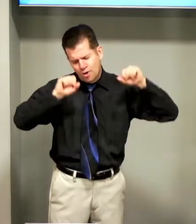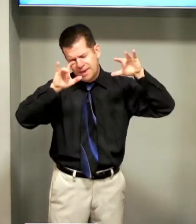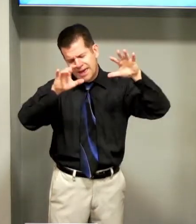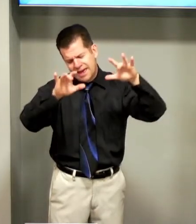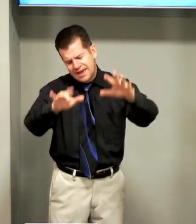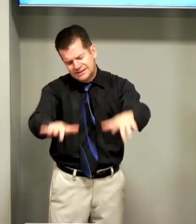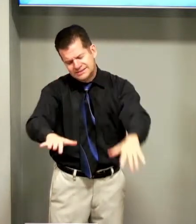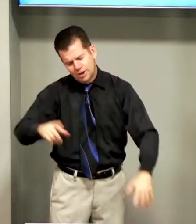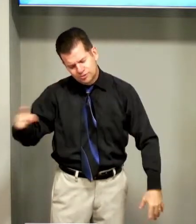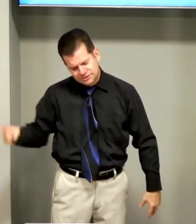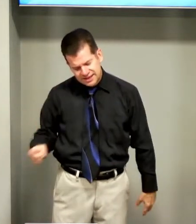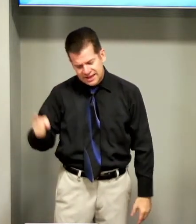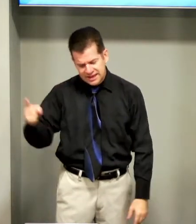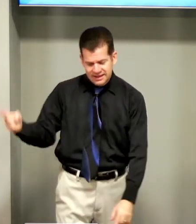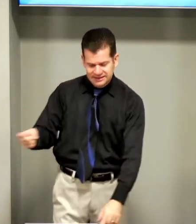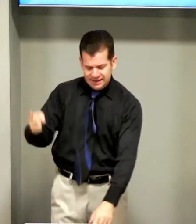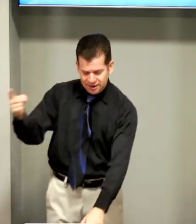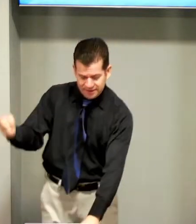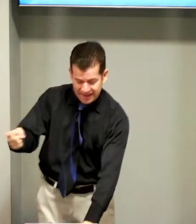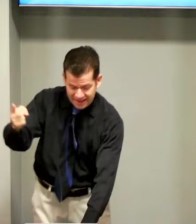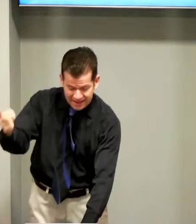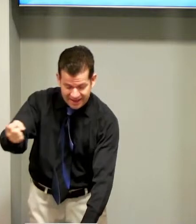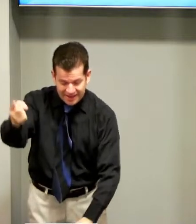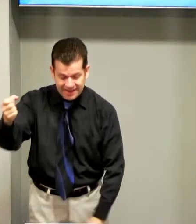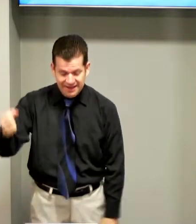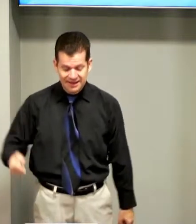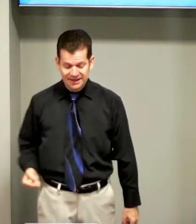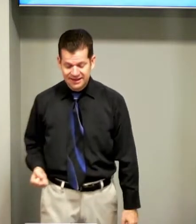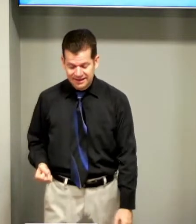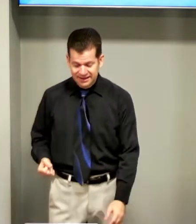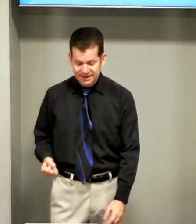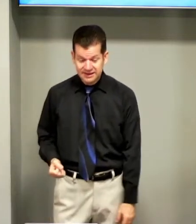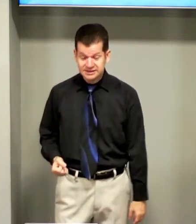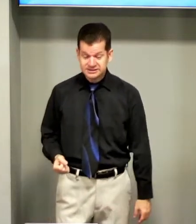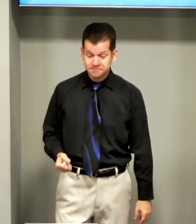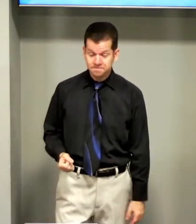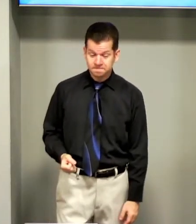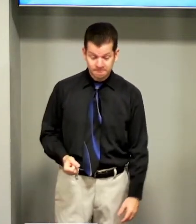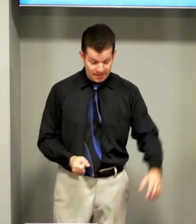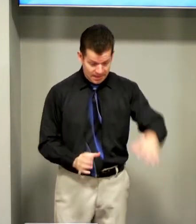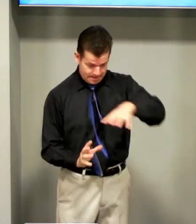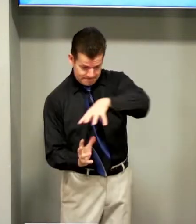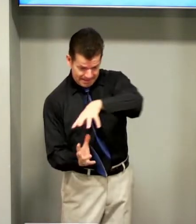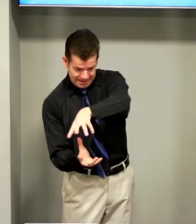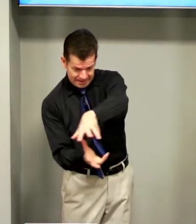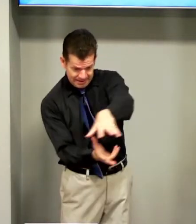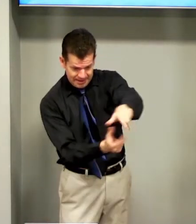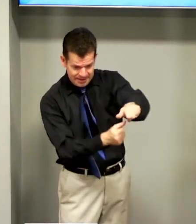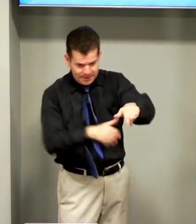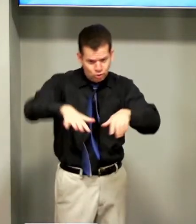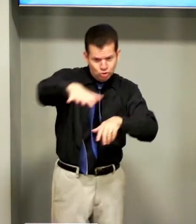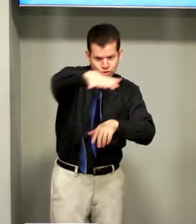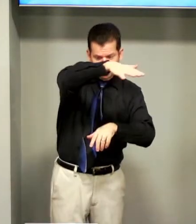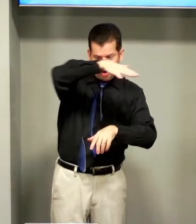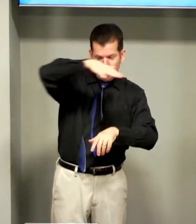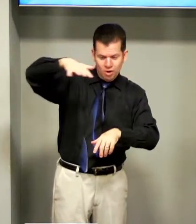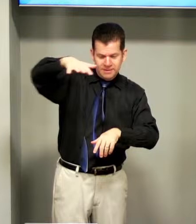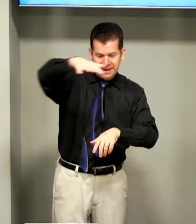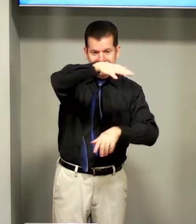bênçãos eternais Parando sobre a